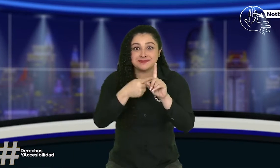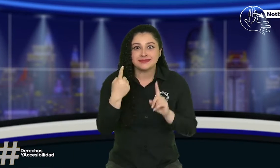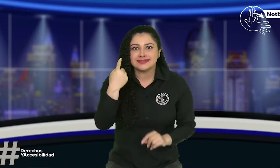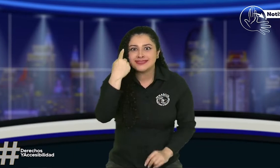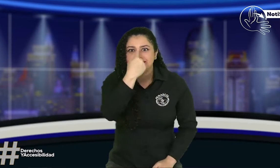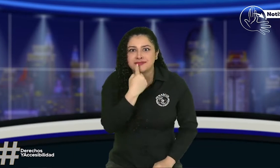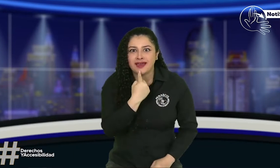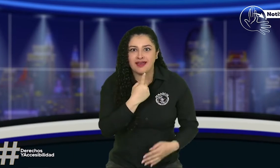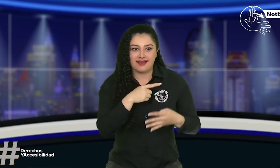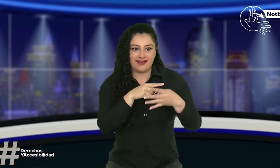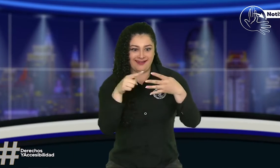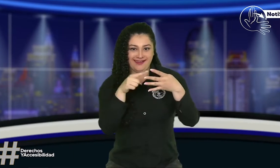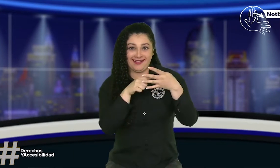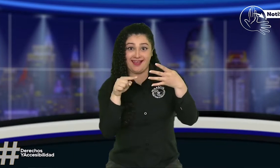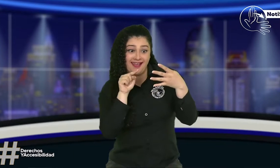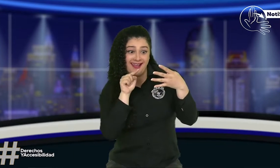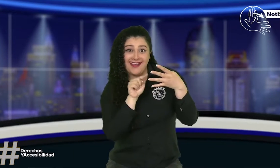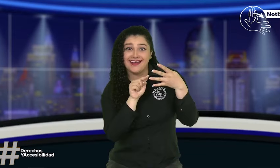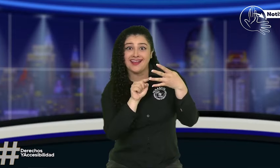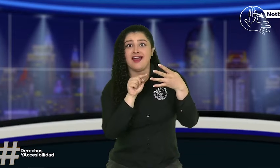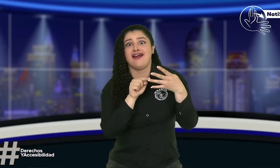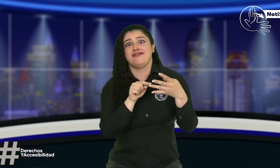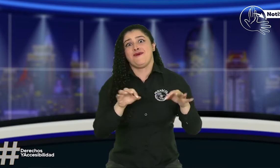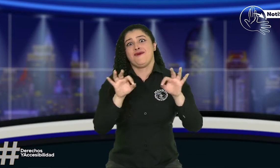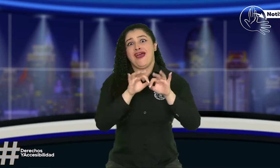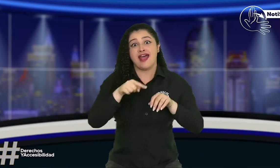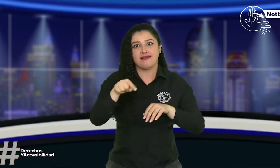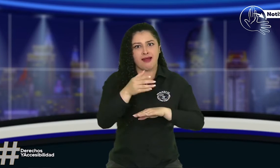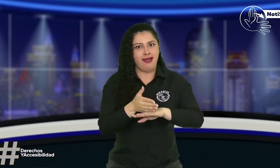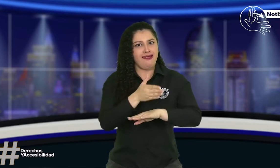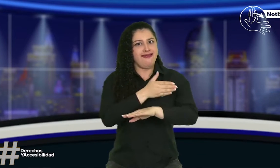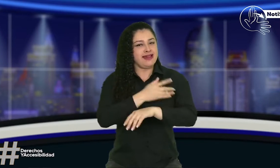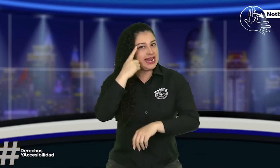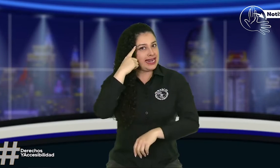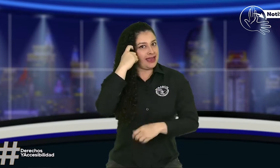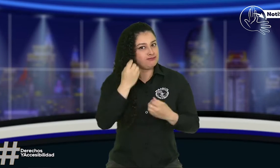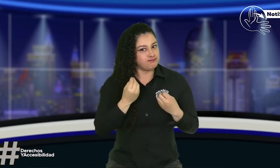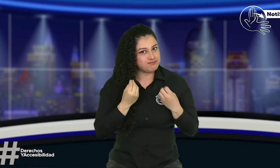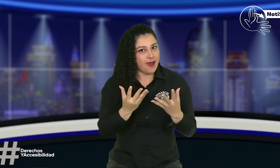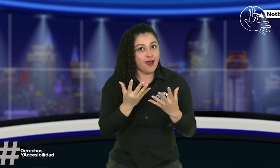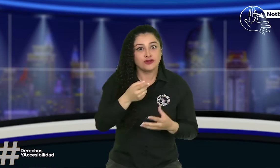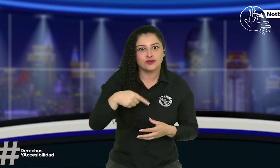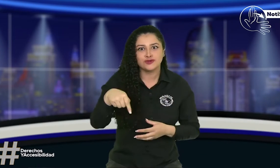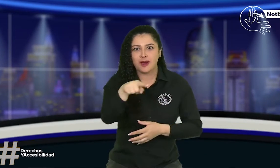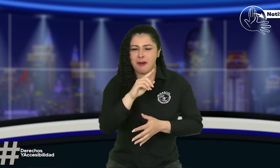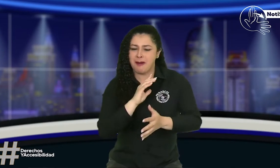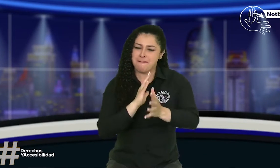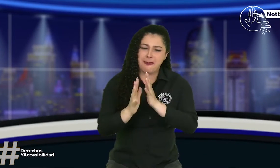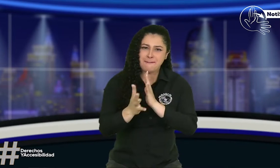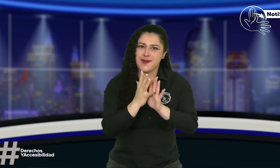¿Qué es esto tan importante que nos han comentado para el mes de septiembre? La tercera semana exactamente